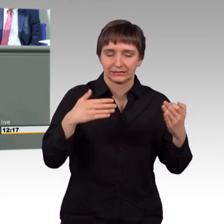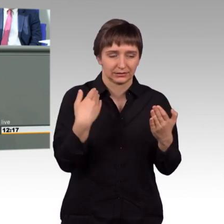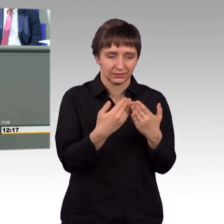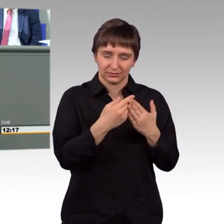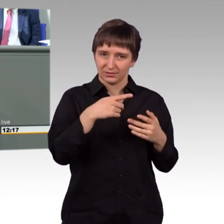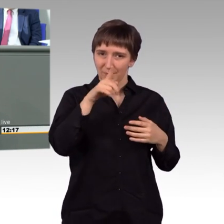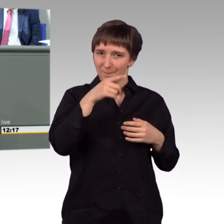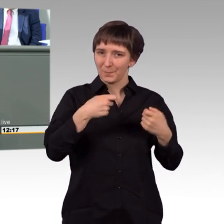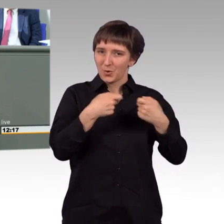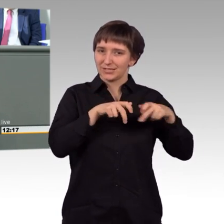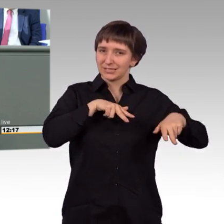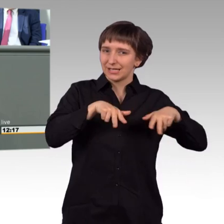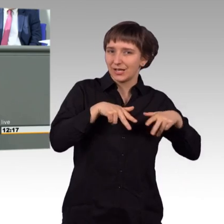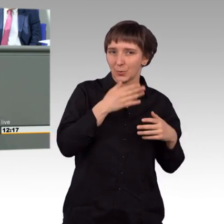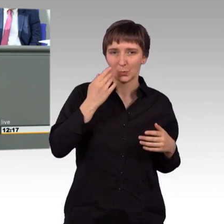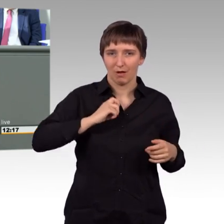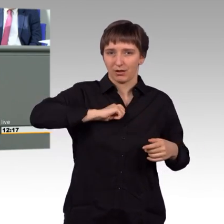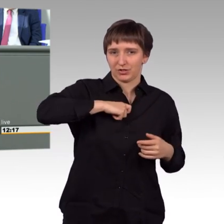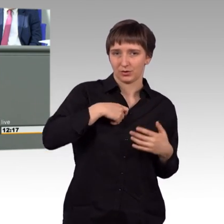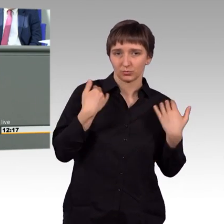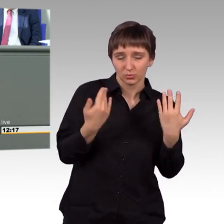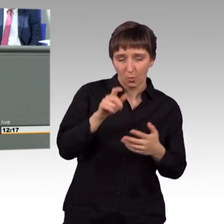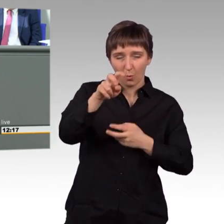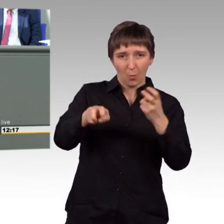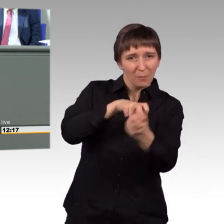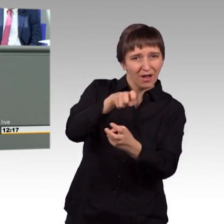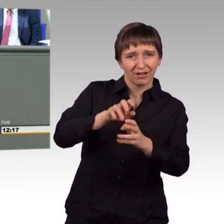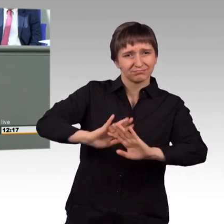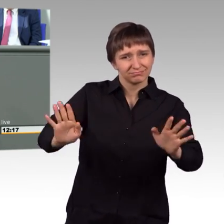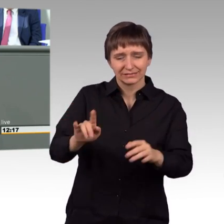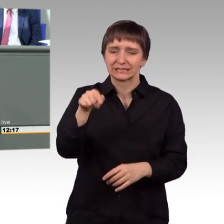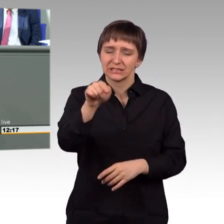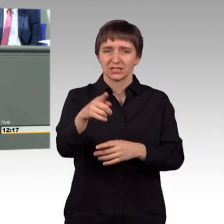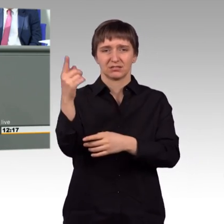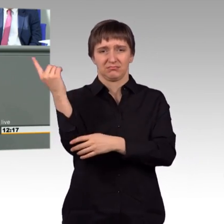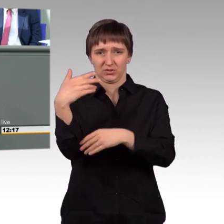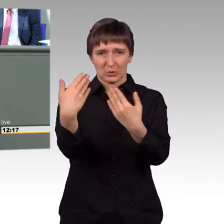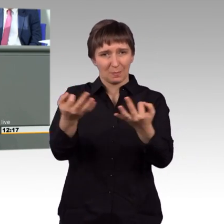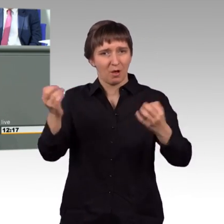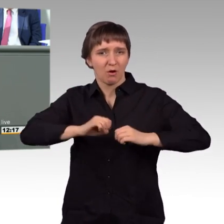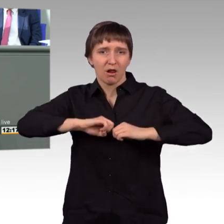So geht man nicht mit Despoten um. Despoten brauchen eine klare Haltung, Herr Gabriel.